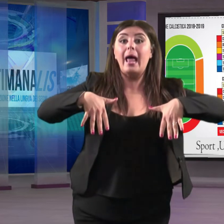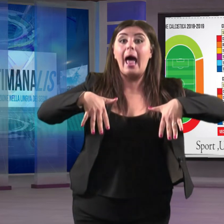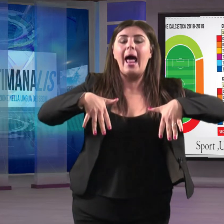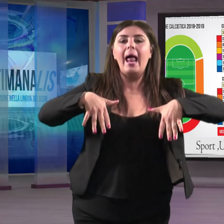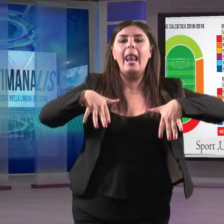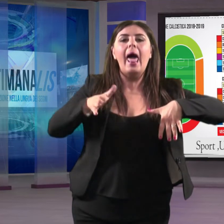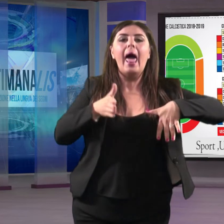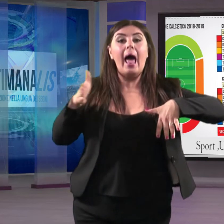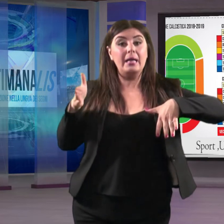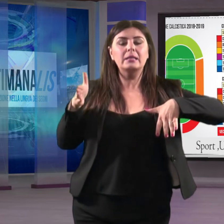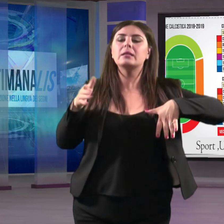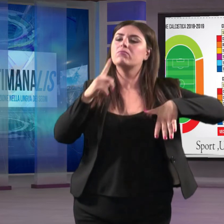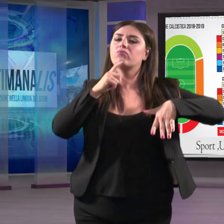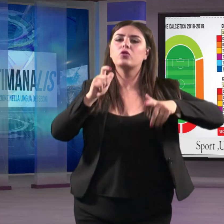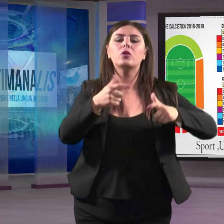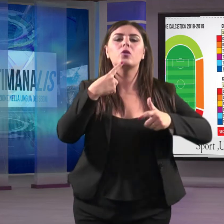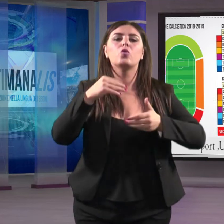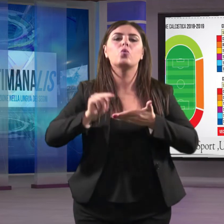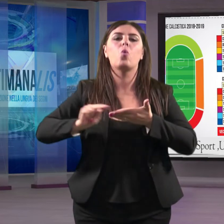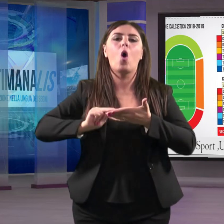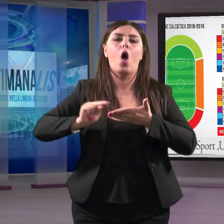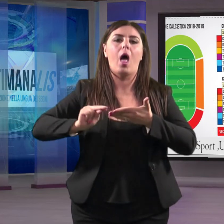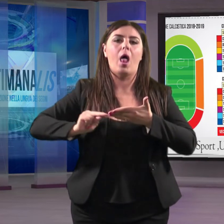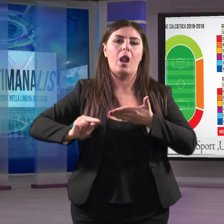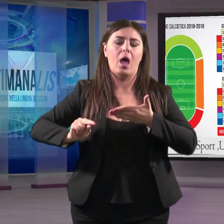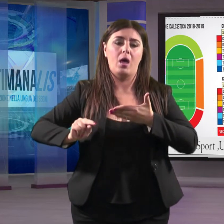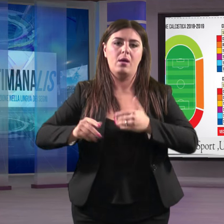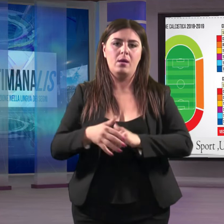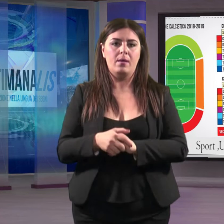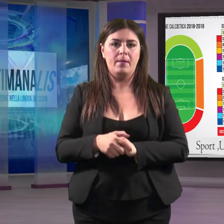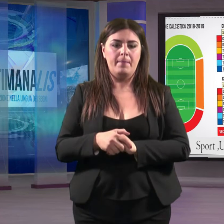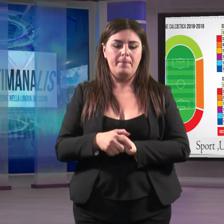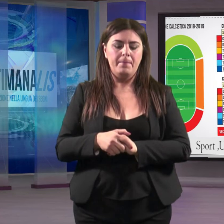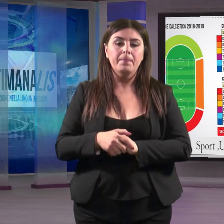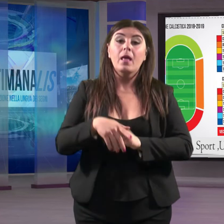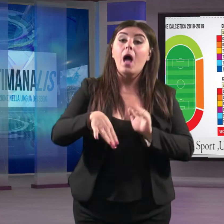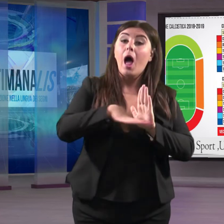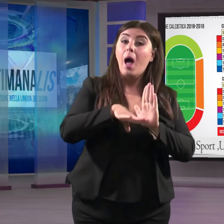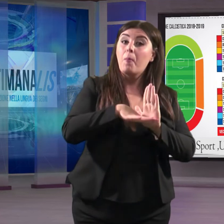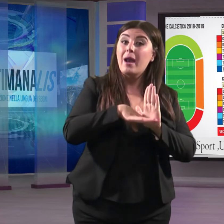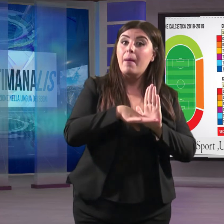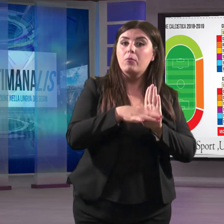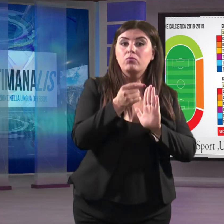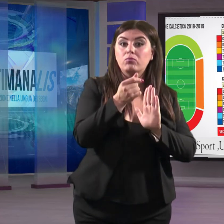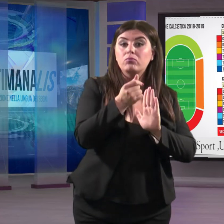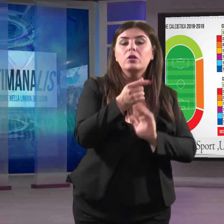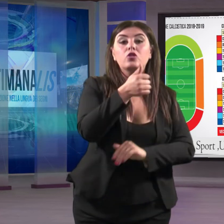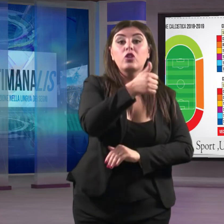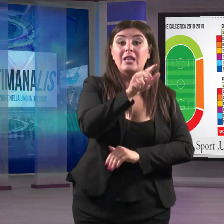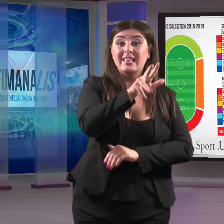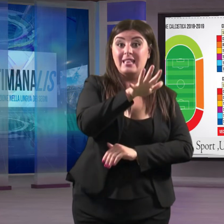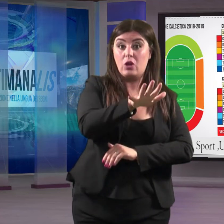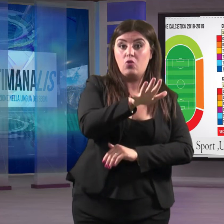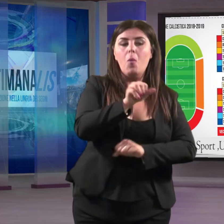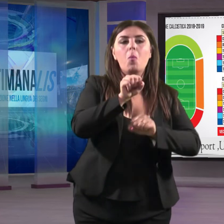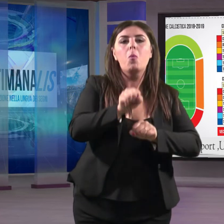che è stata riservata alle scuole. Il costo degli abbonamenti parte da 135 euro per un